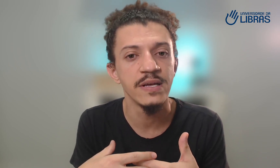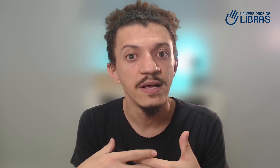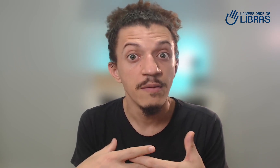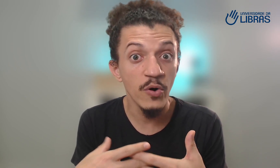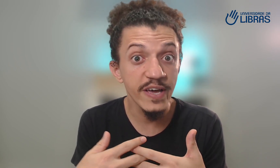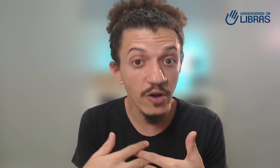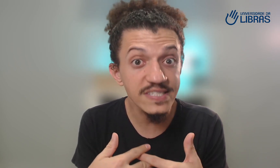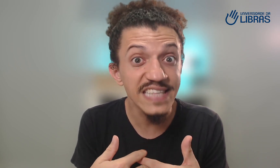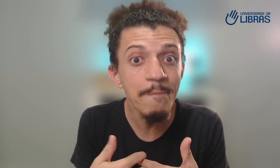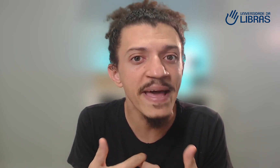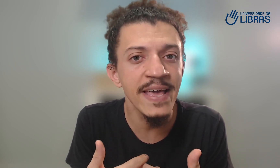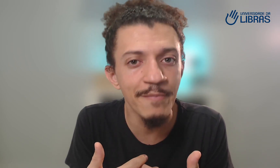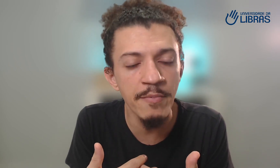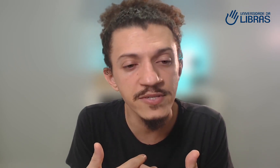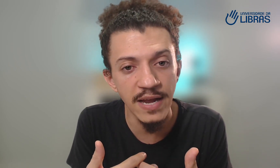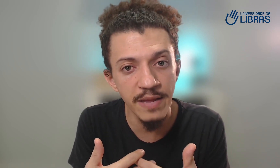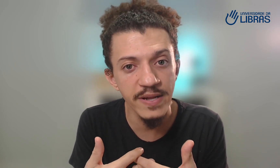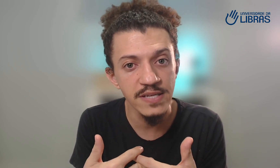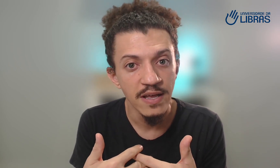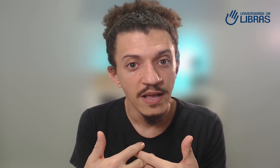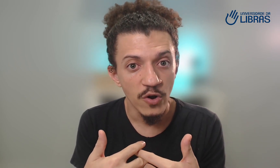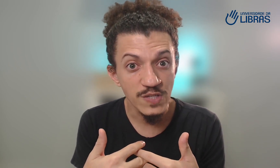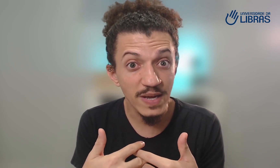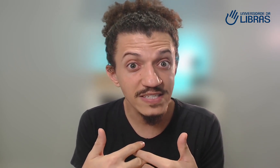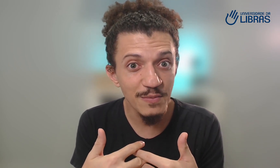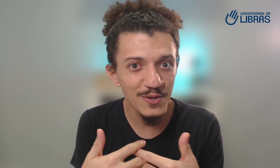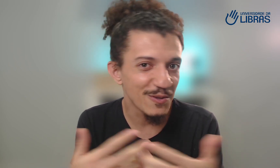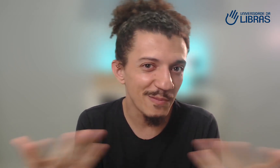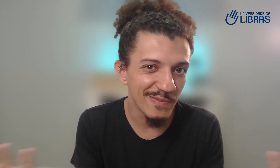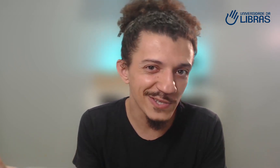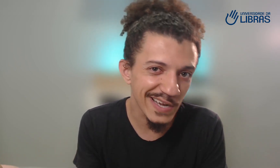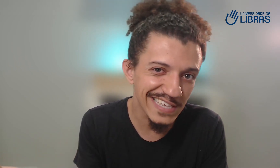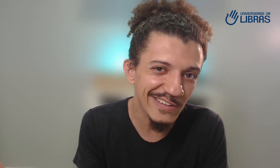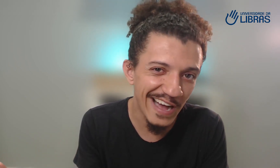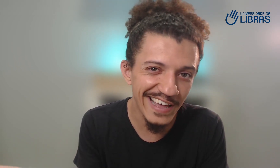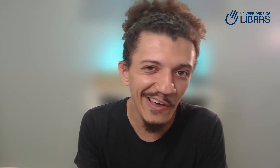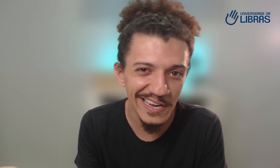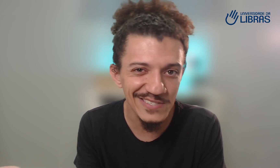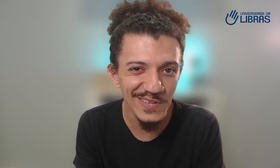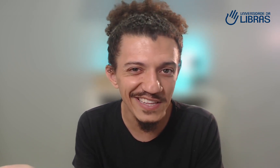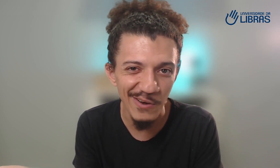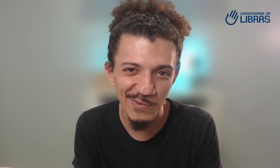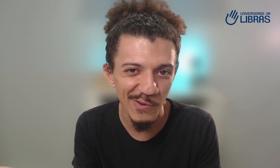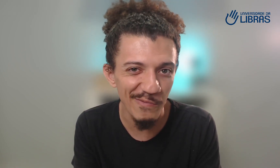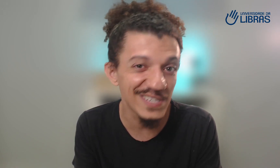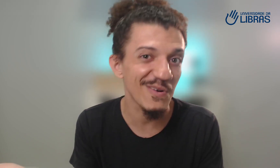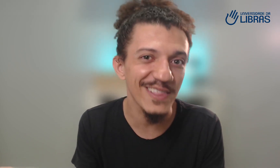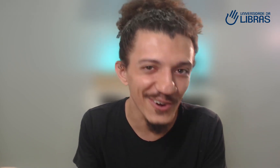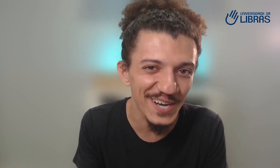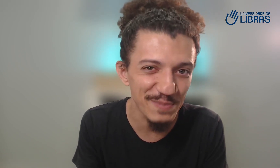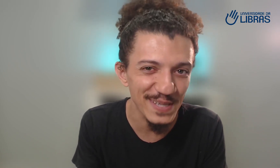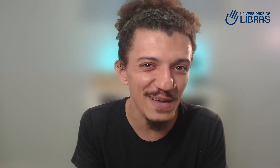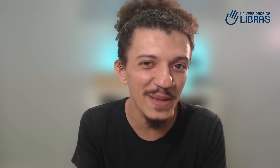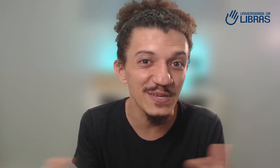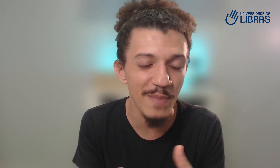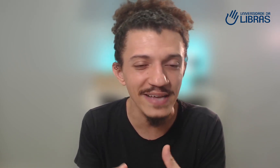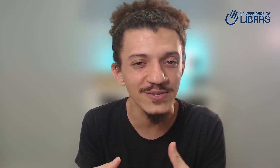porque nós também amamos a Libras nós passamos eu sou casado com a Raquel ela é surda então eu estou 24 horas praticamente imerso